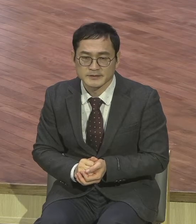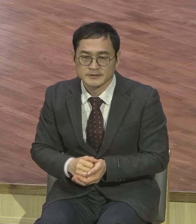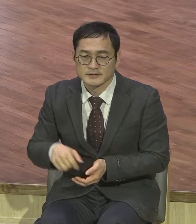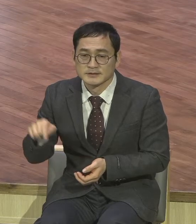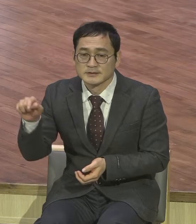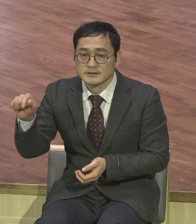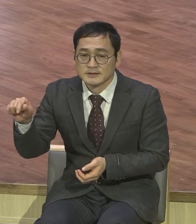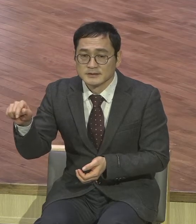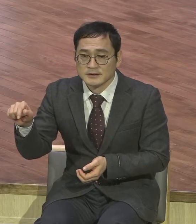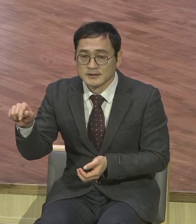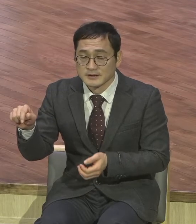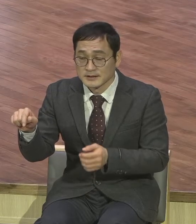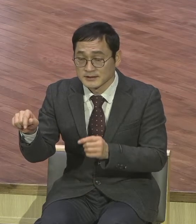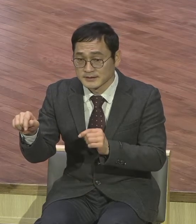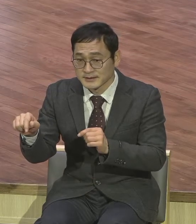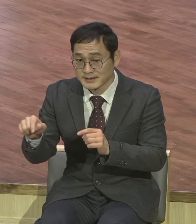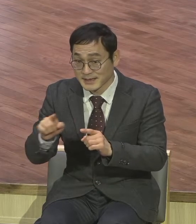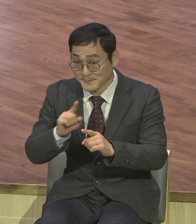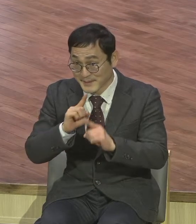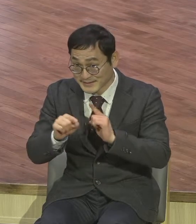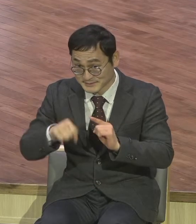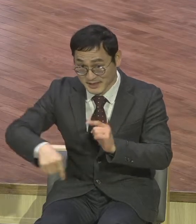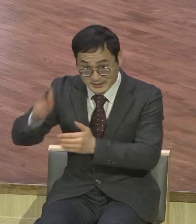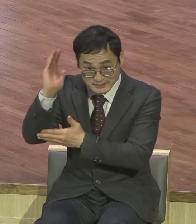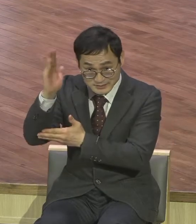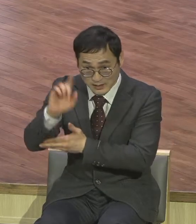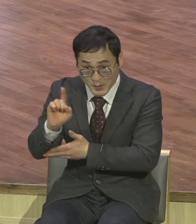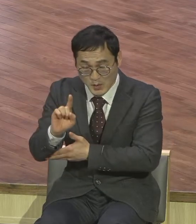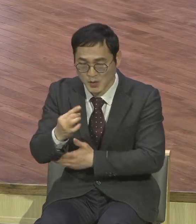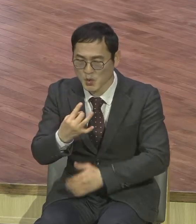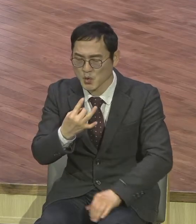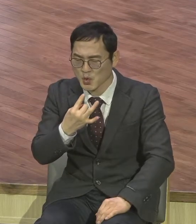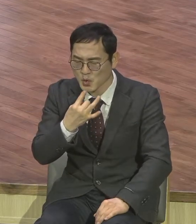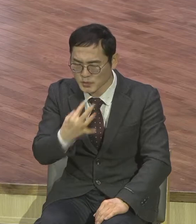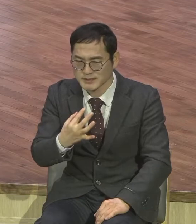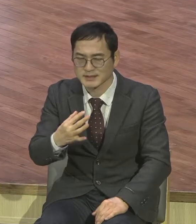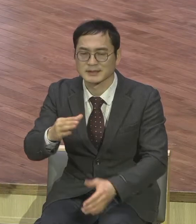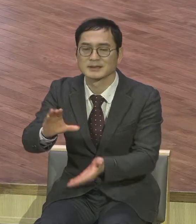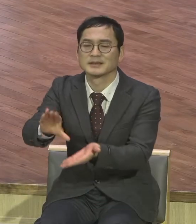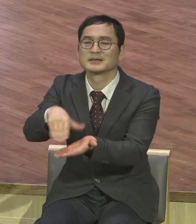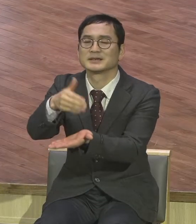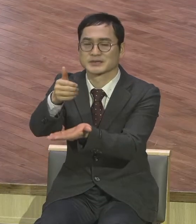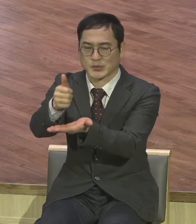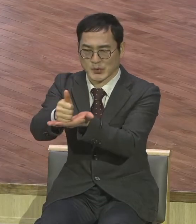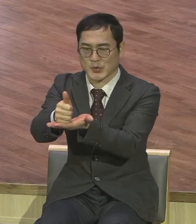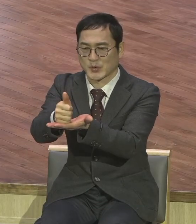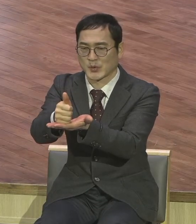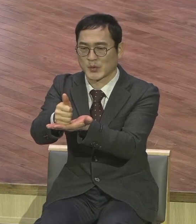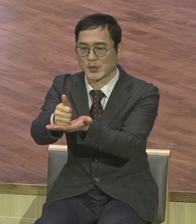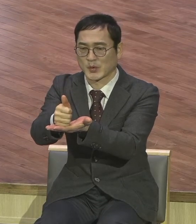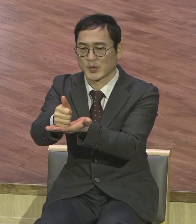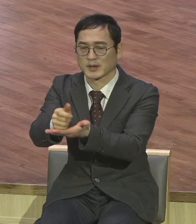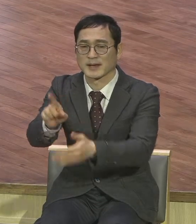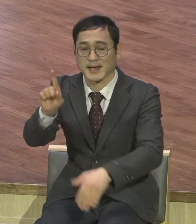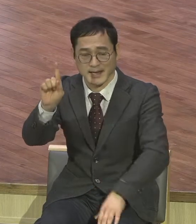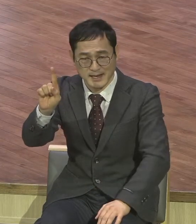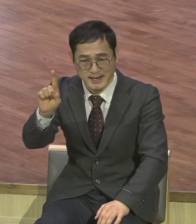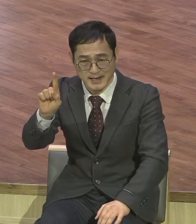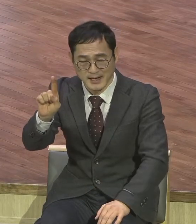오직 오직 그리스도 아멘 어떤 상황이든지 그리스도를 대입하세요. 오직 그리스도 오직 하나님 나라 오직